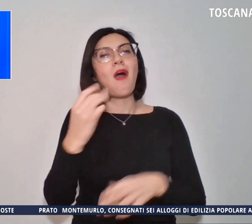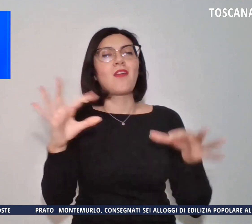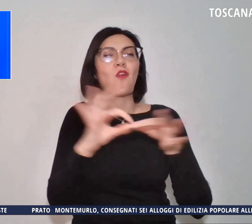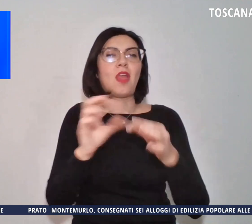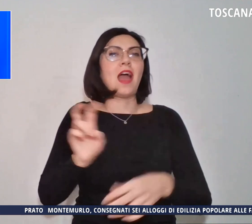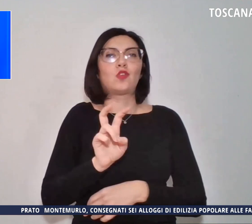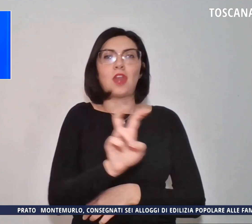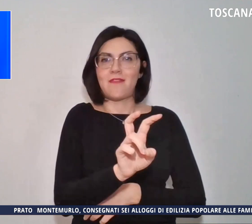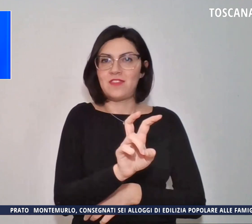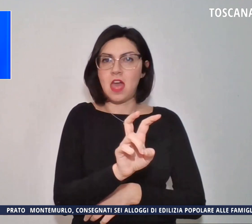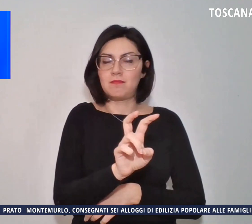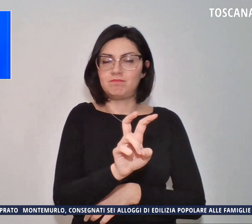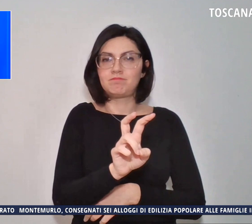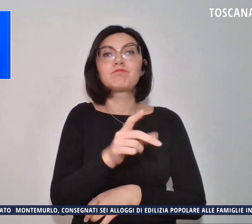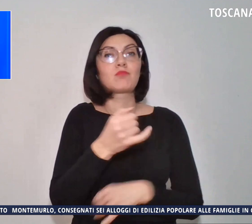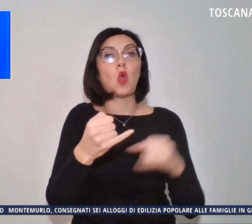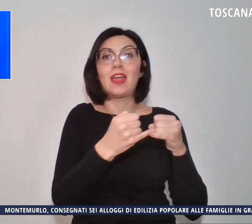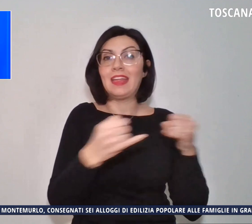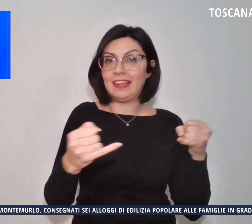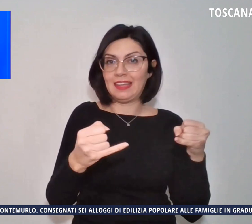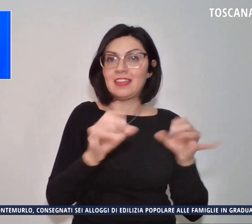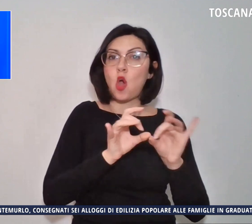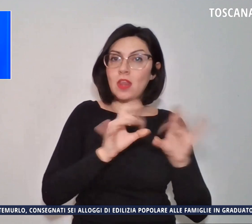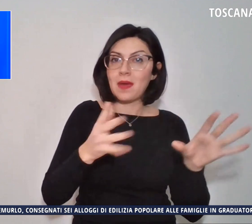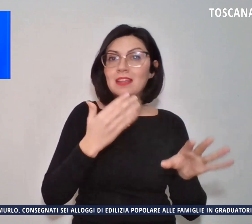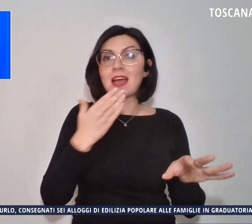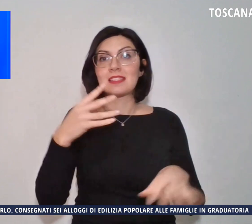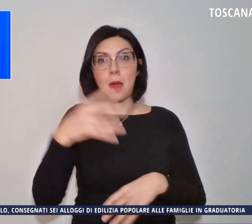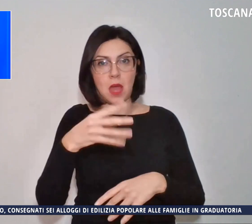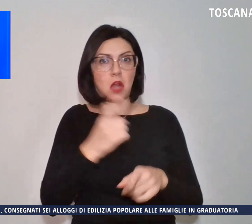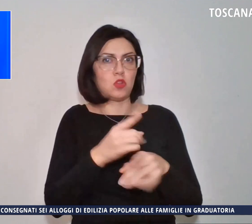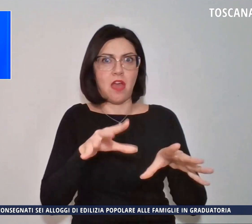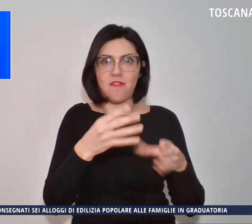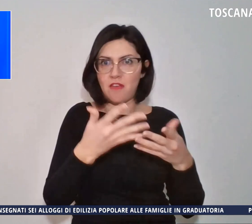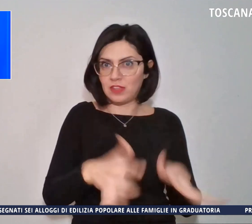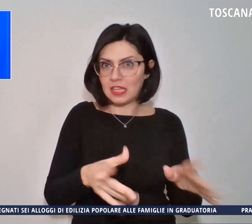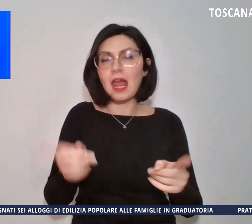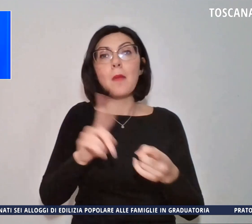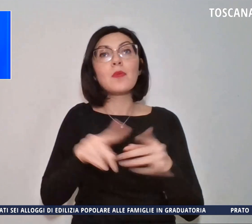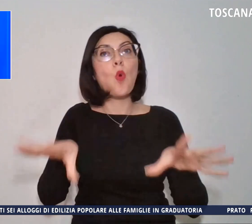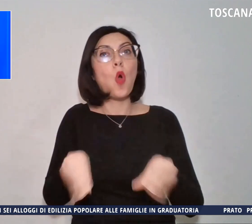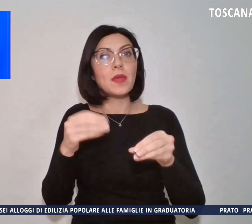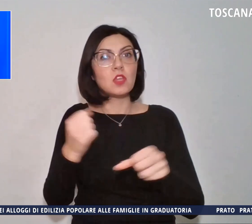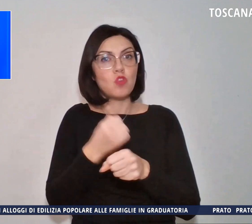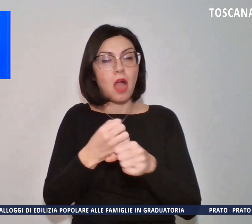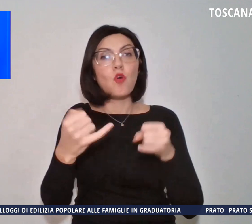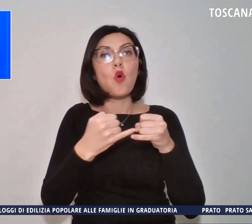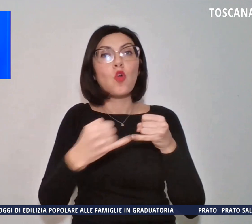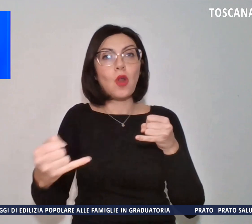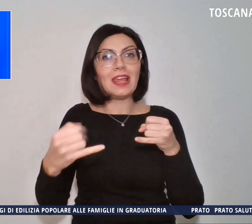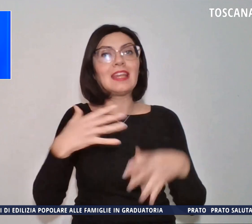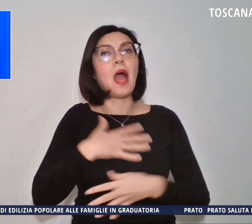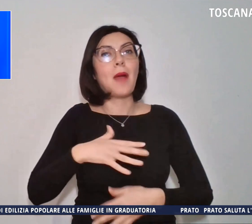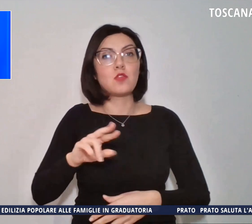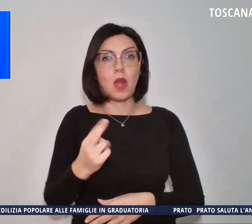finiremo la linea Libertà San Marco e saranno cominciati i lavori della linea di Bagno